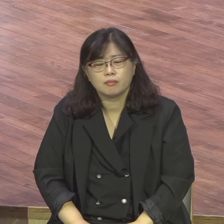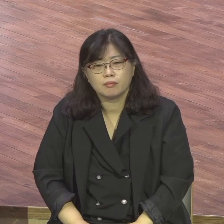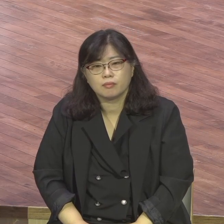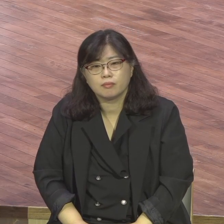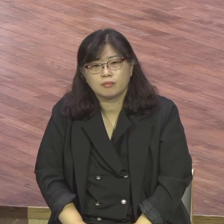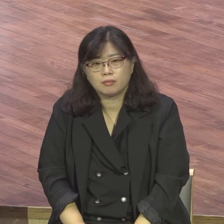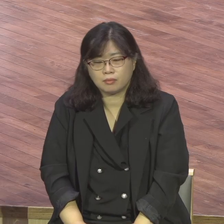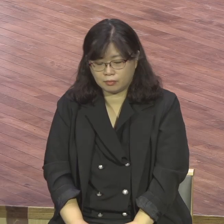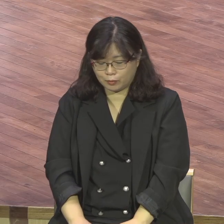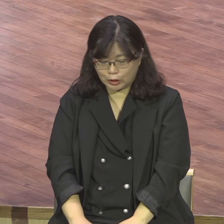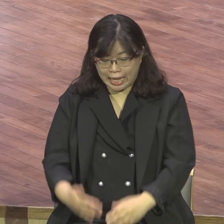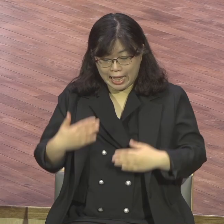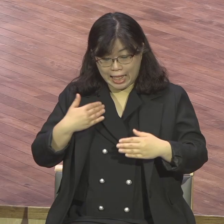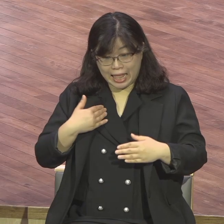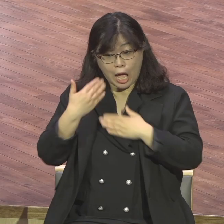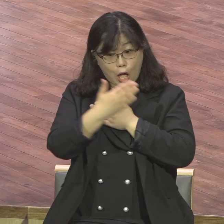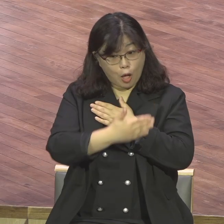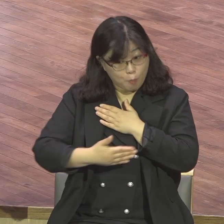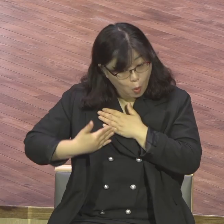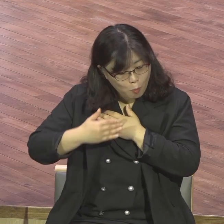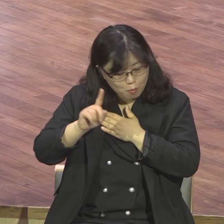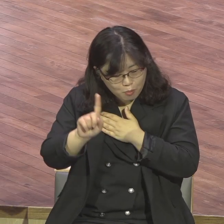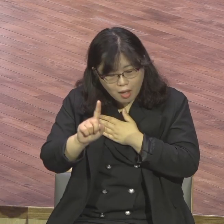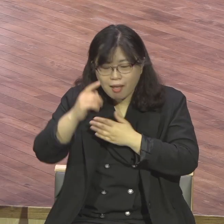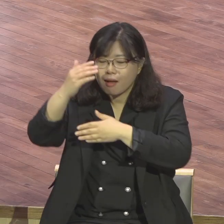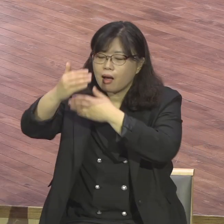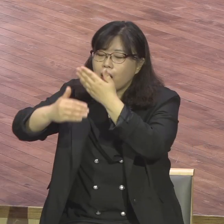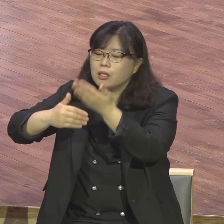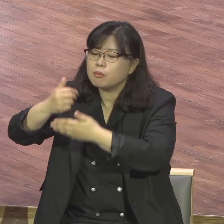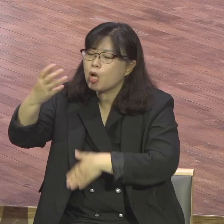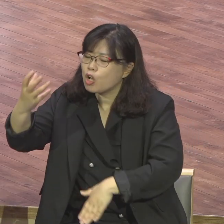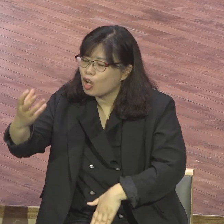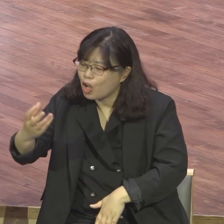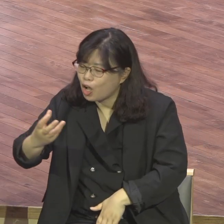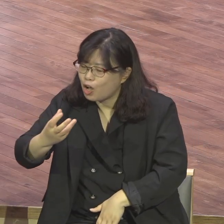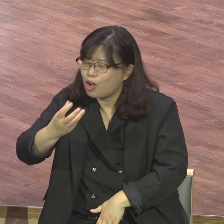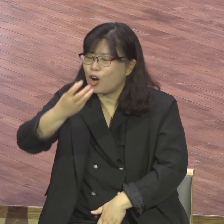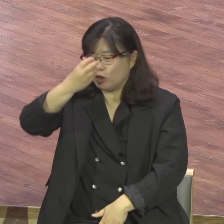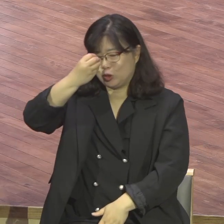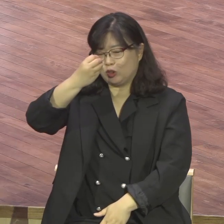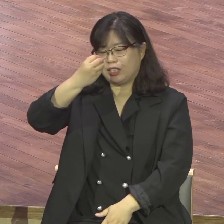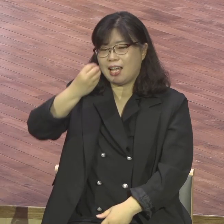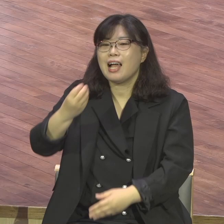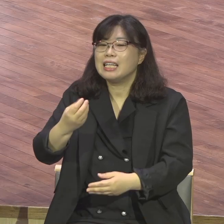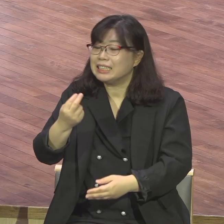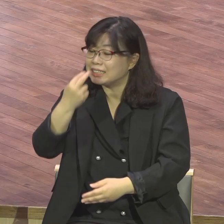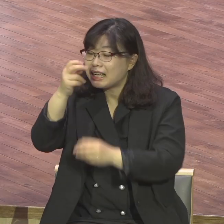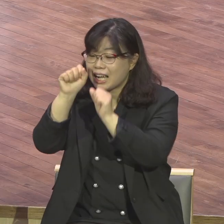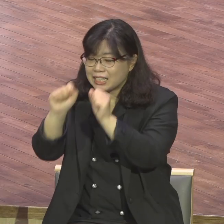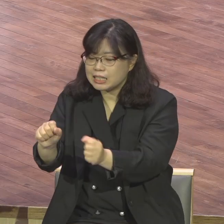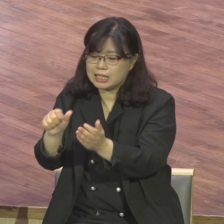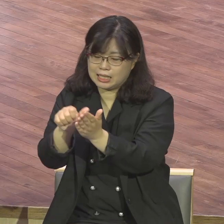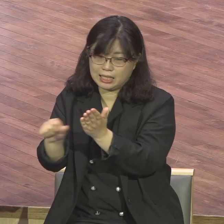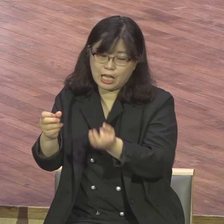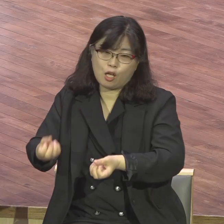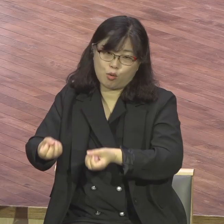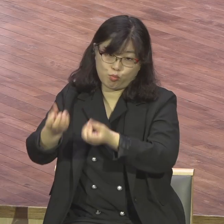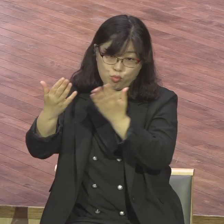드려라 그렇게 말씀을 하시는데 이 무슨 말인지 거룩한 산 제물로 너희 몸을 드려라 무슨 말입니까?